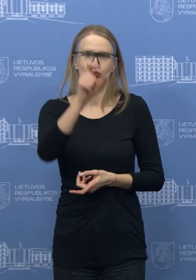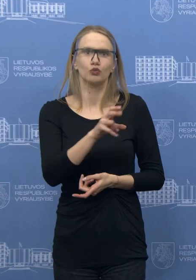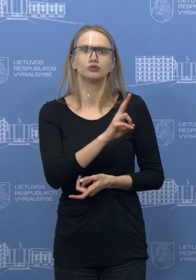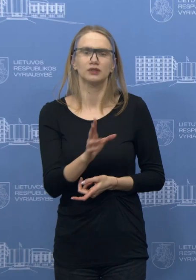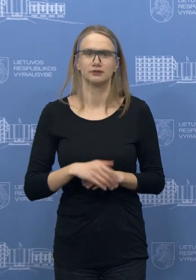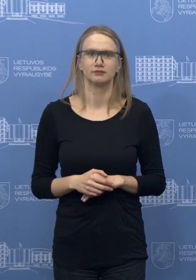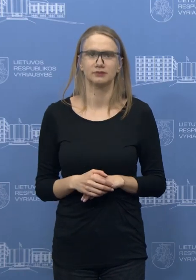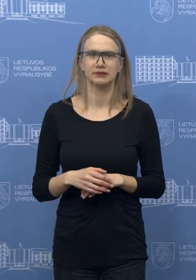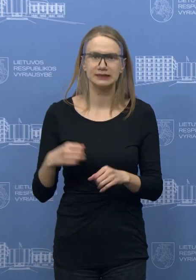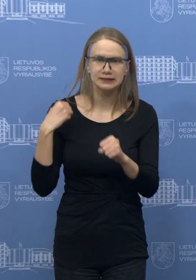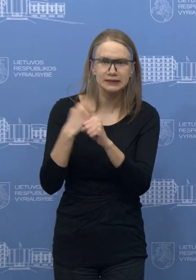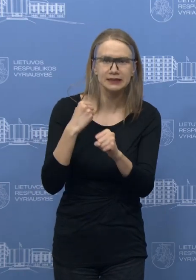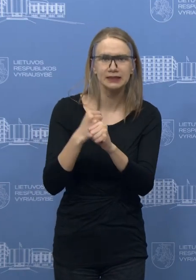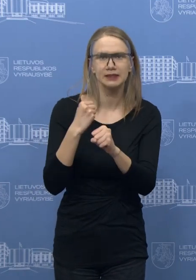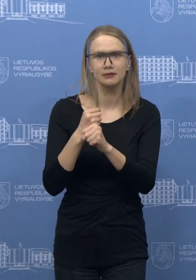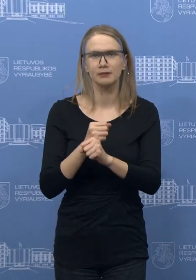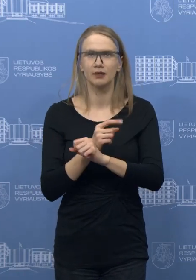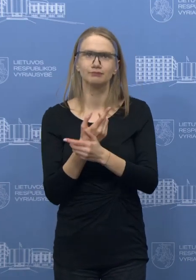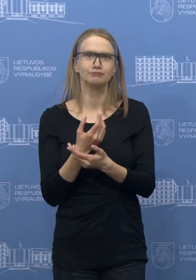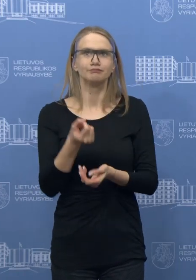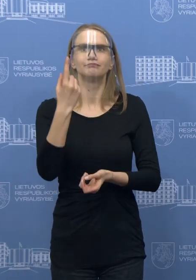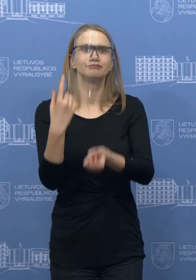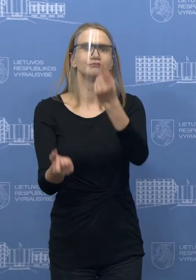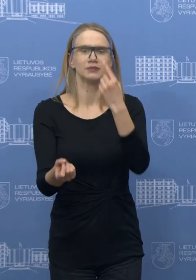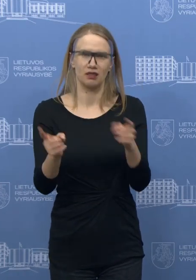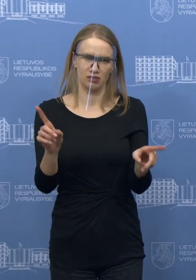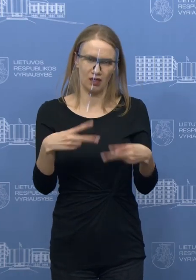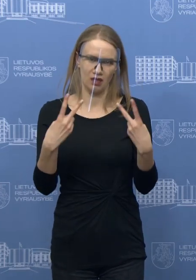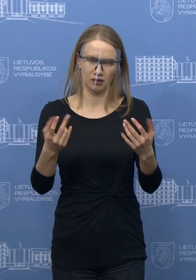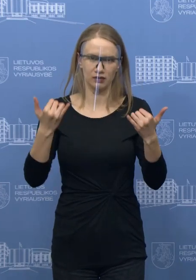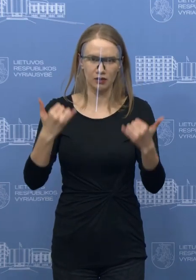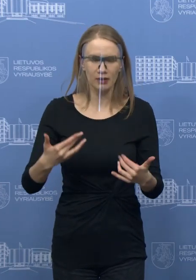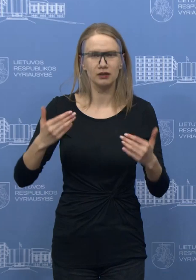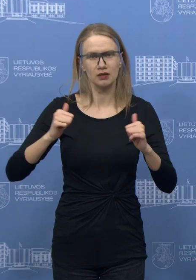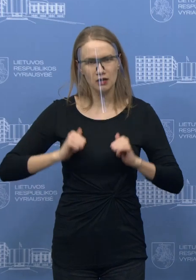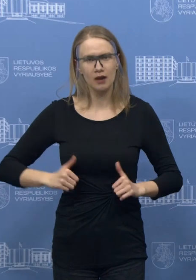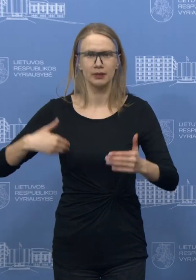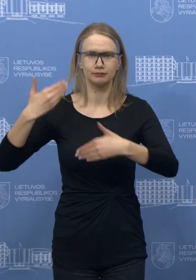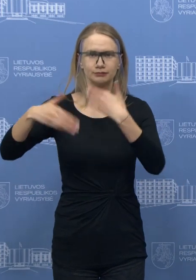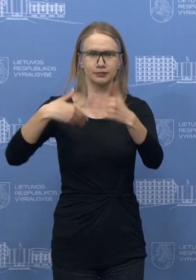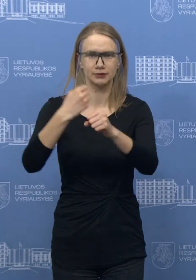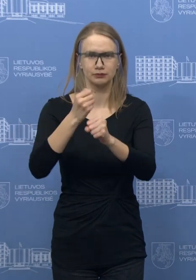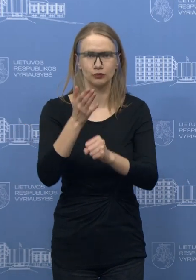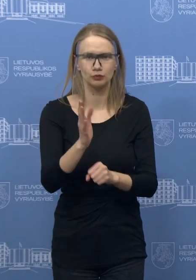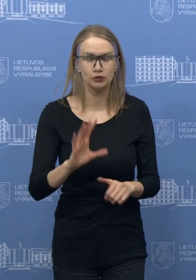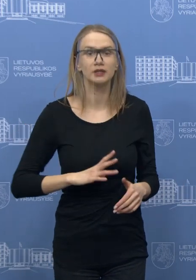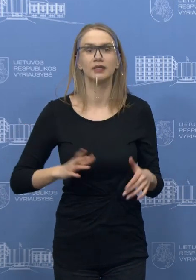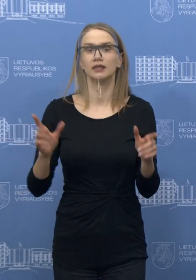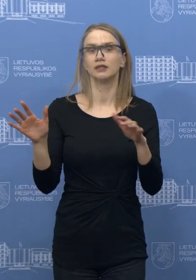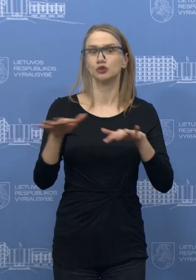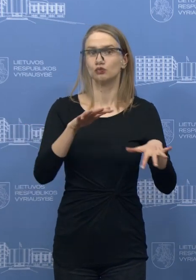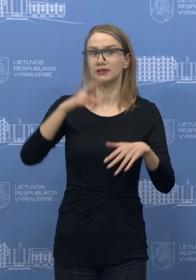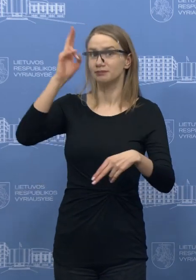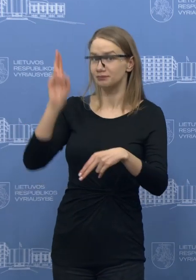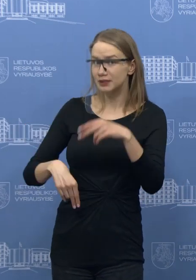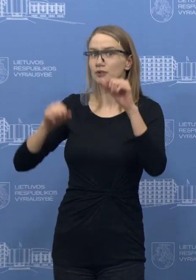patenka. Dirbkime ir nesistebėkime. Stebėkimės po to, galbūt vėliau, kada pasibaigt šitą situaciją, galėsime, turėsim progų daug visko stebėtis.